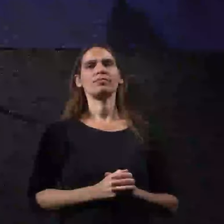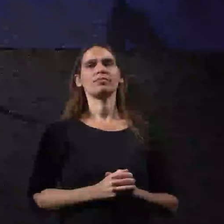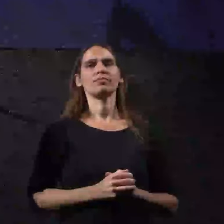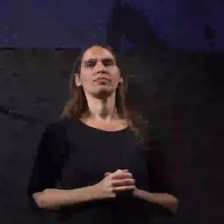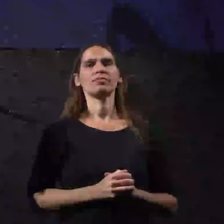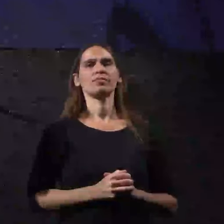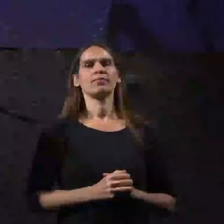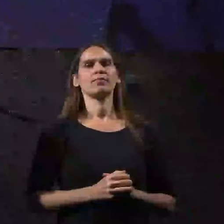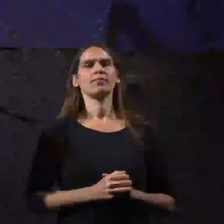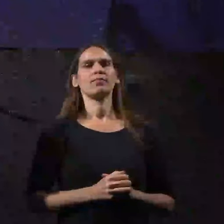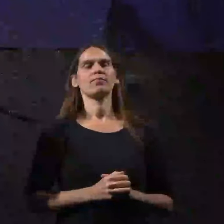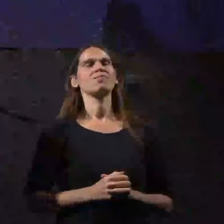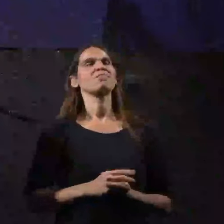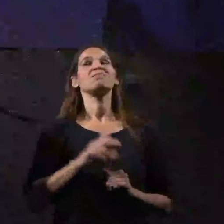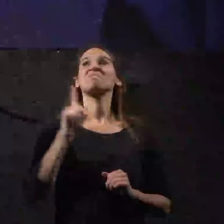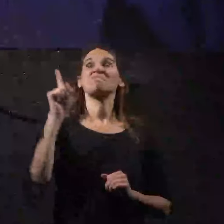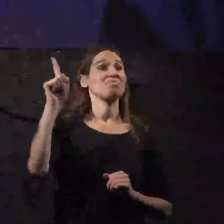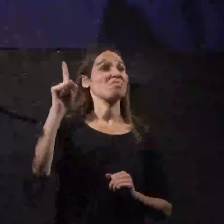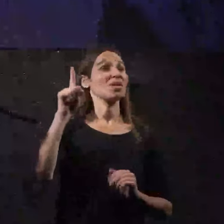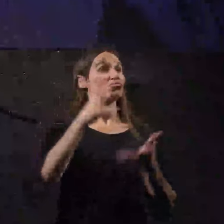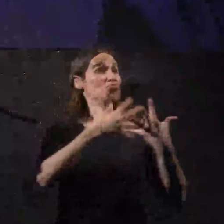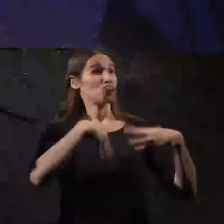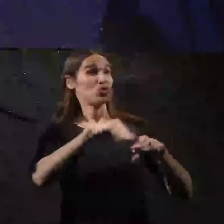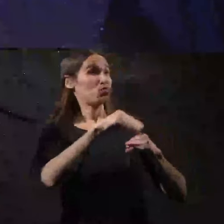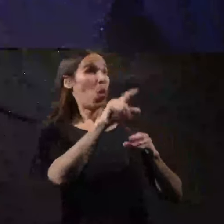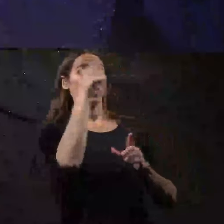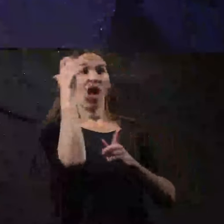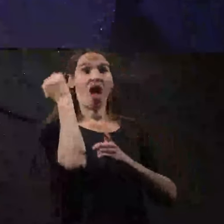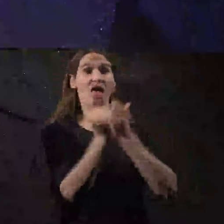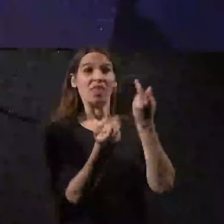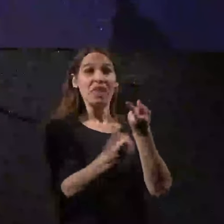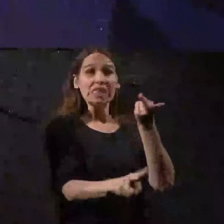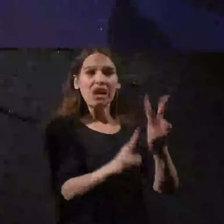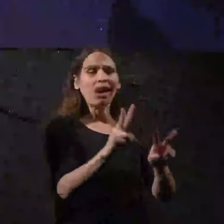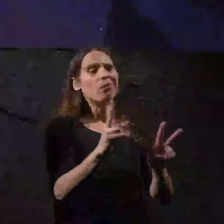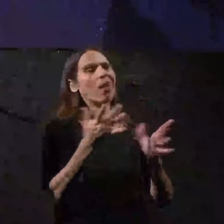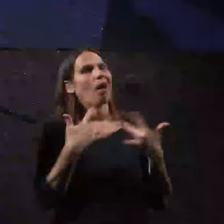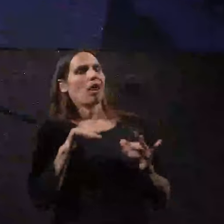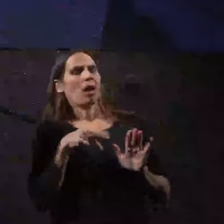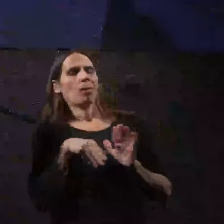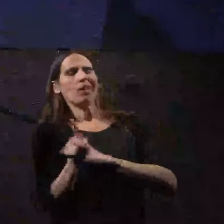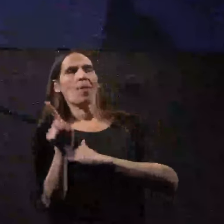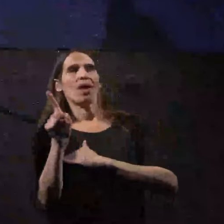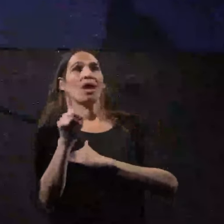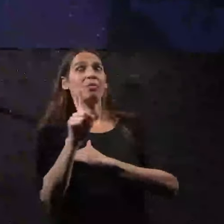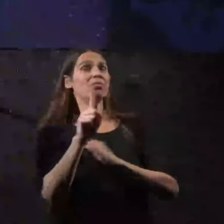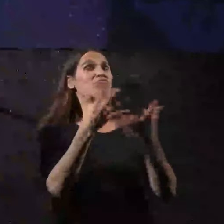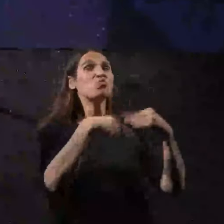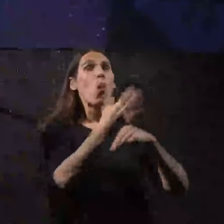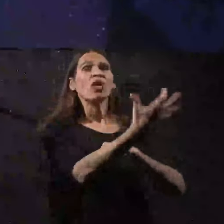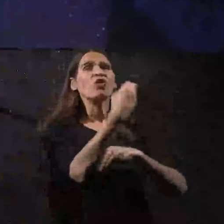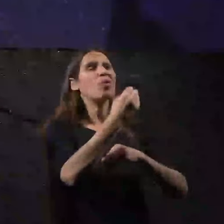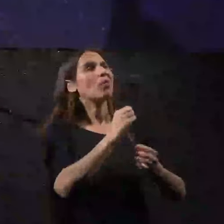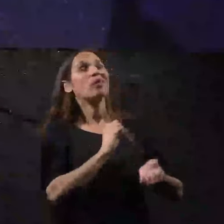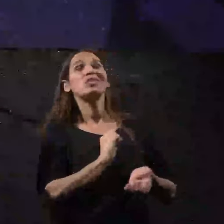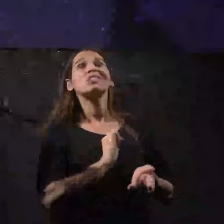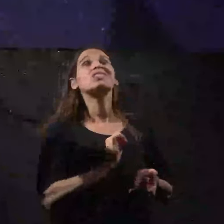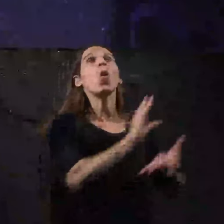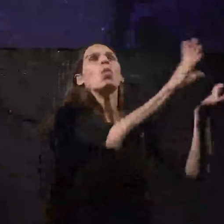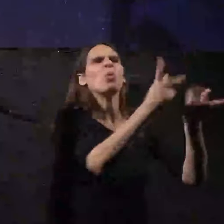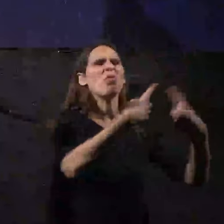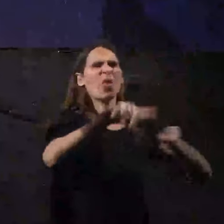הם מתחמקים ממשפחות הנרצחים זורקים משפחות חטופים מוועדות